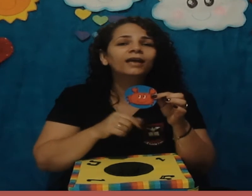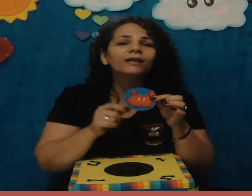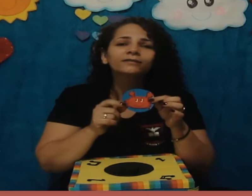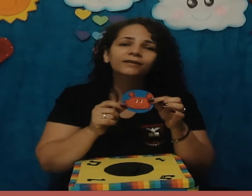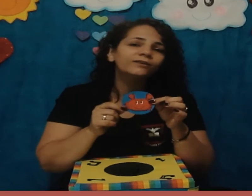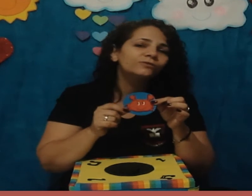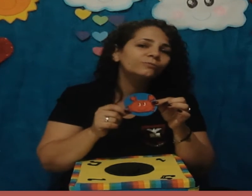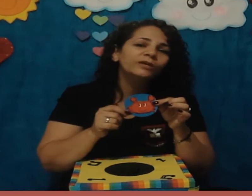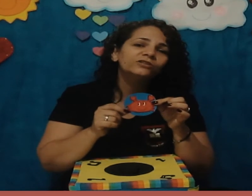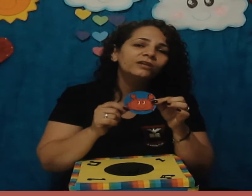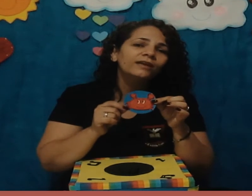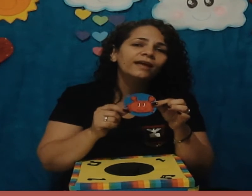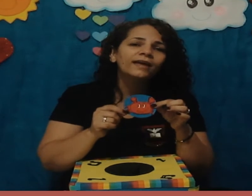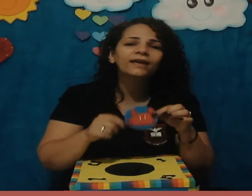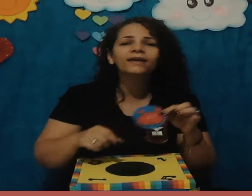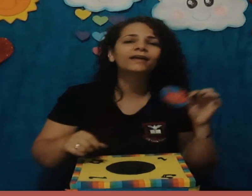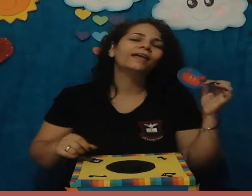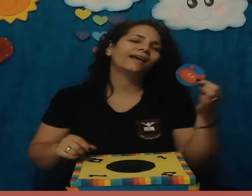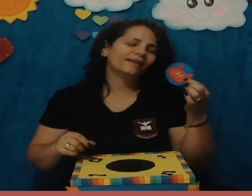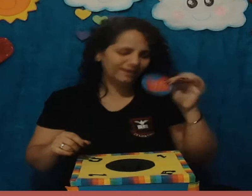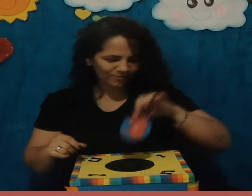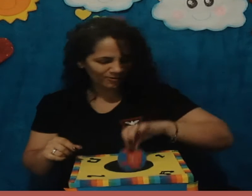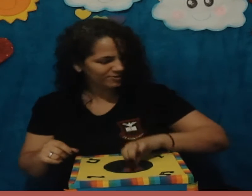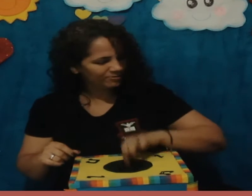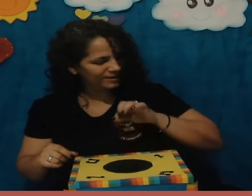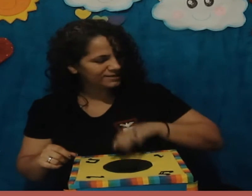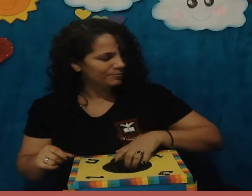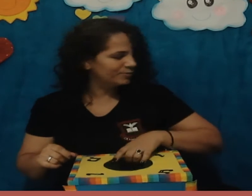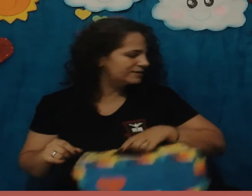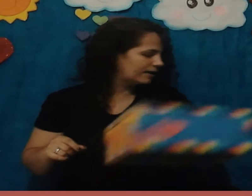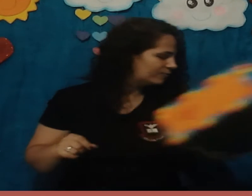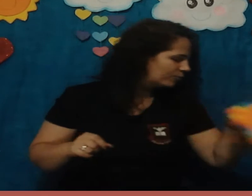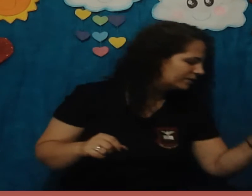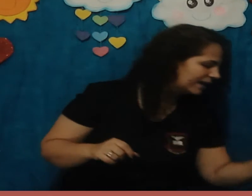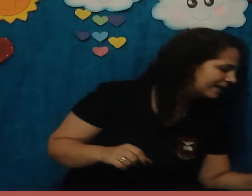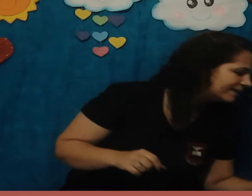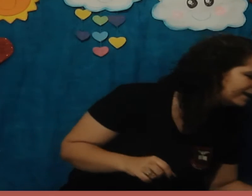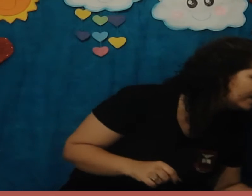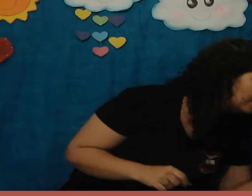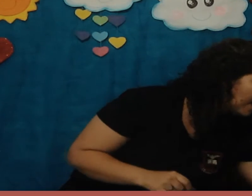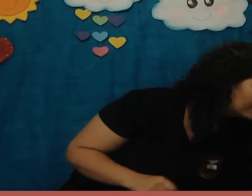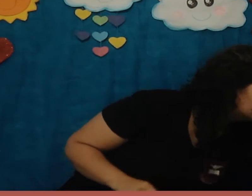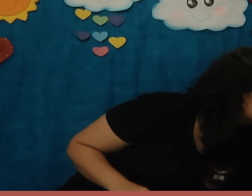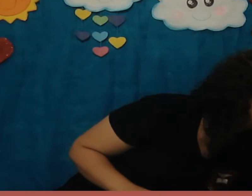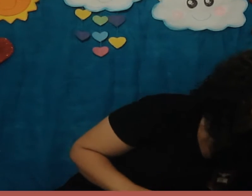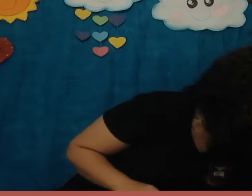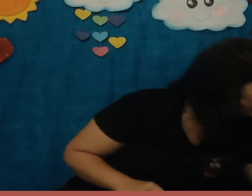caranguejo peixe é. Ah, eu gosto dessa música. Vou botar aqui a nossa caixinha de